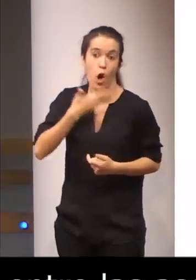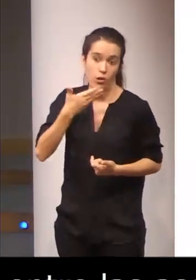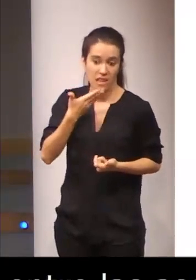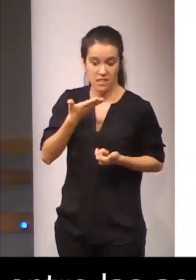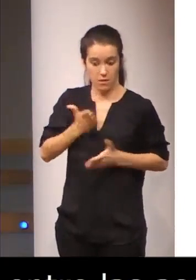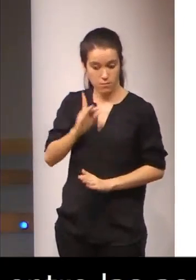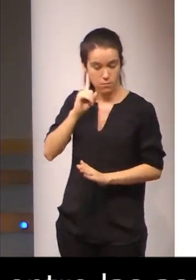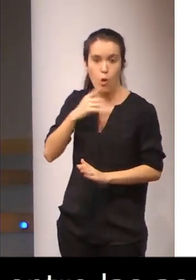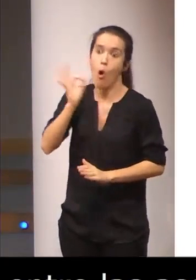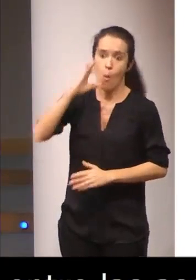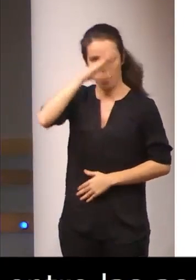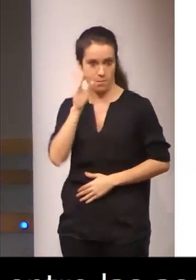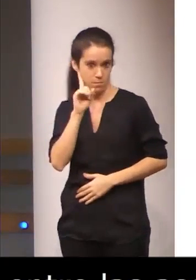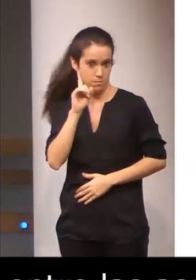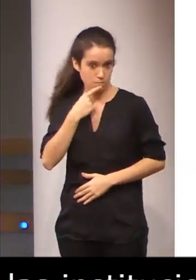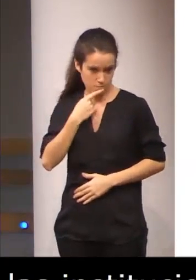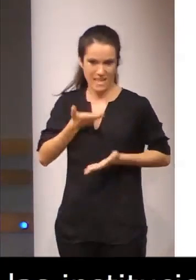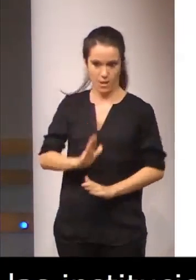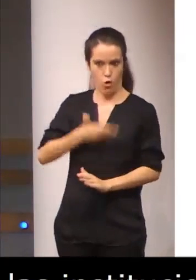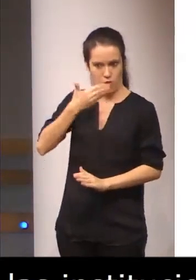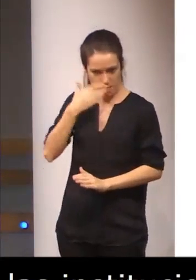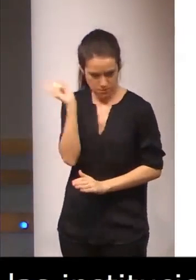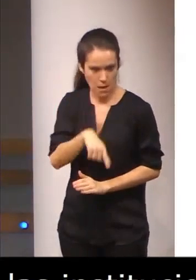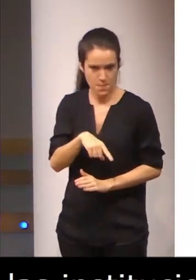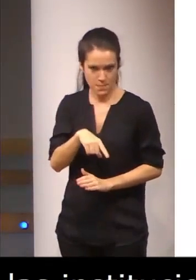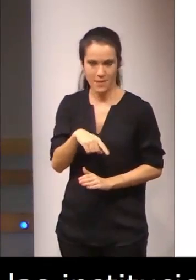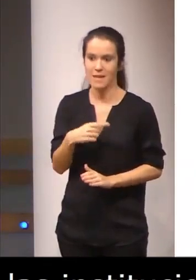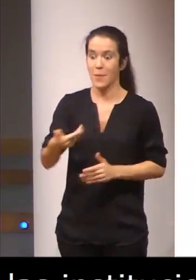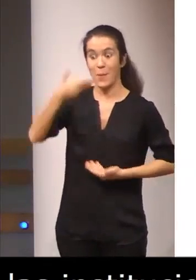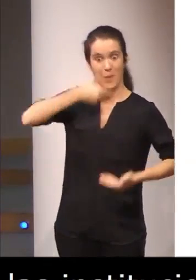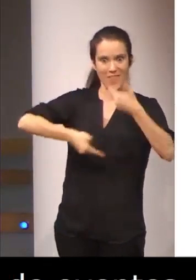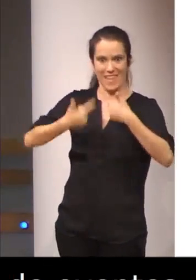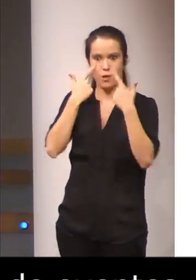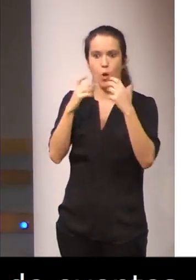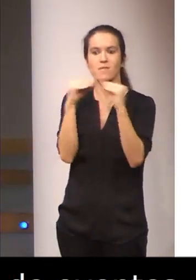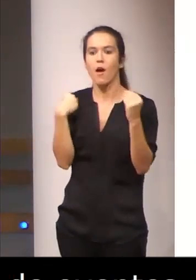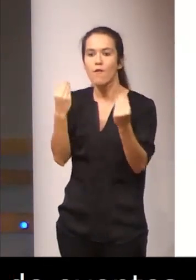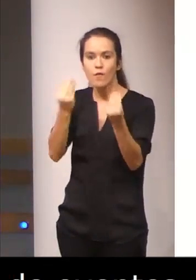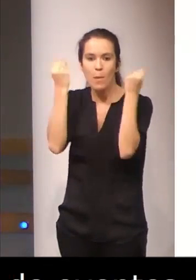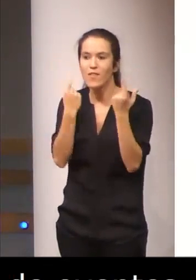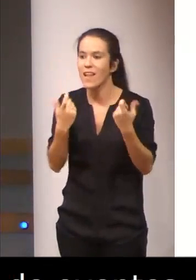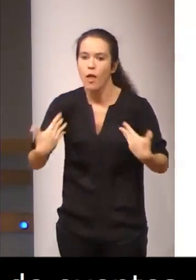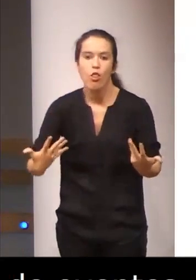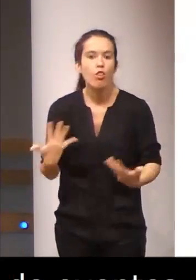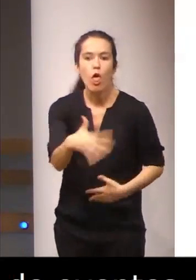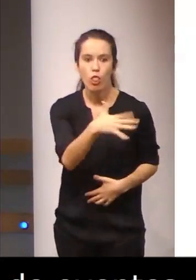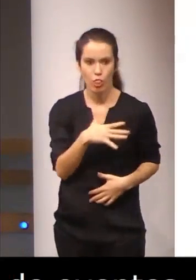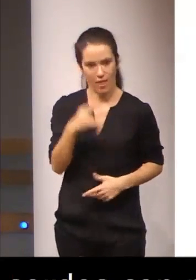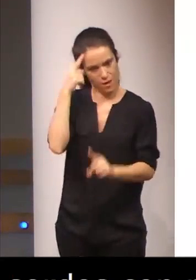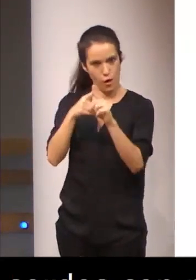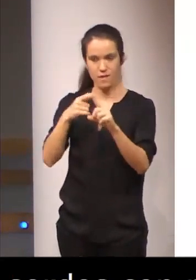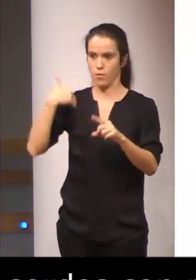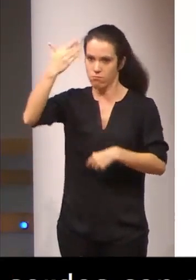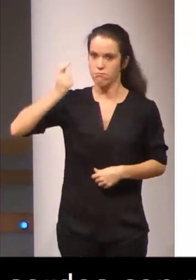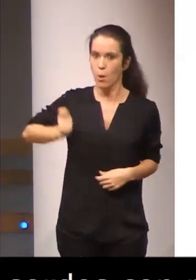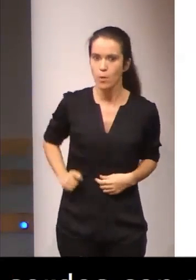o padres sordos con niños oyentes, que nos demandan ese tipo de formación abocado a la profesionalización y la